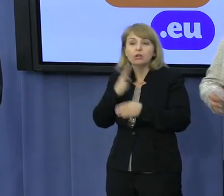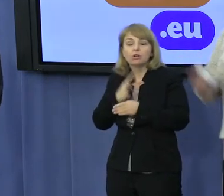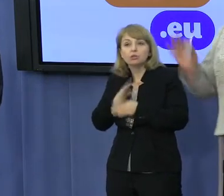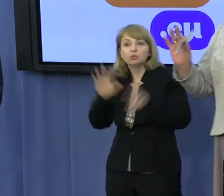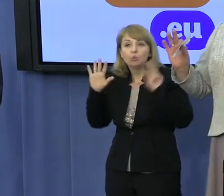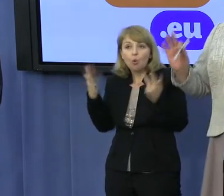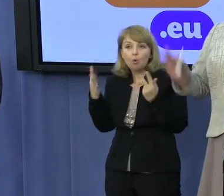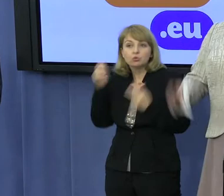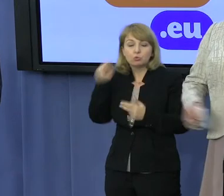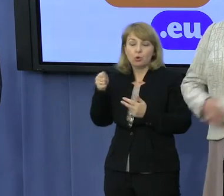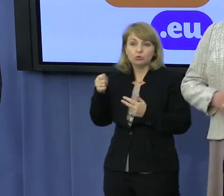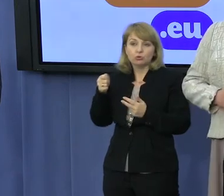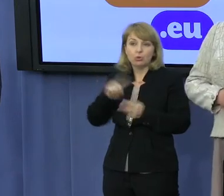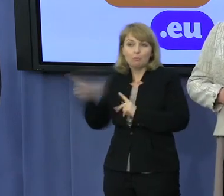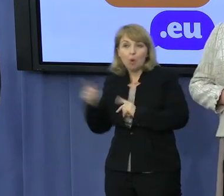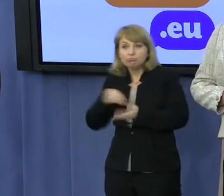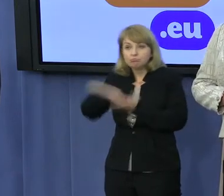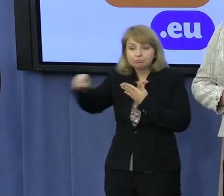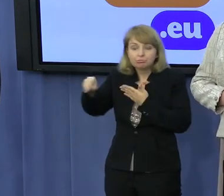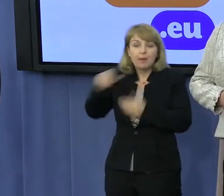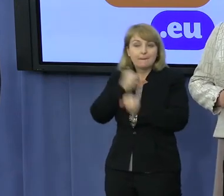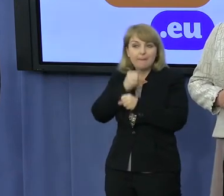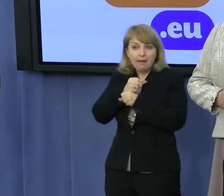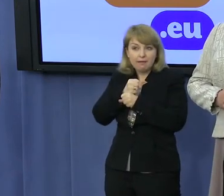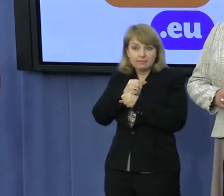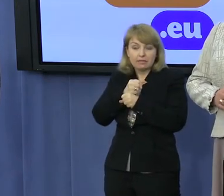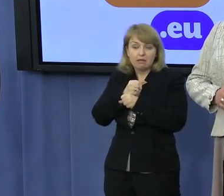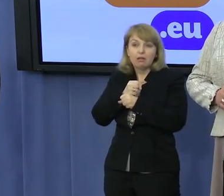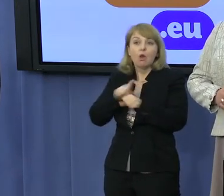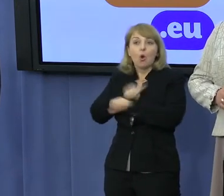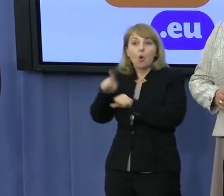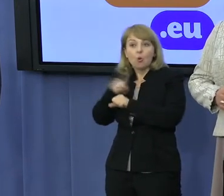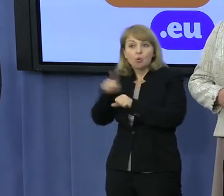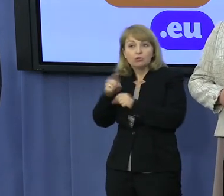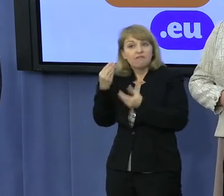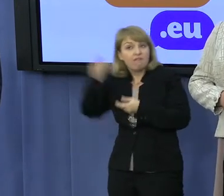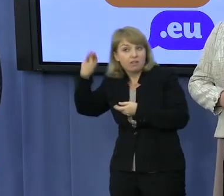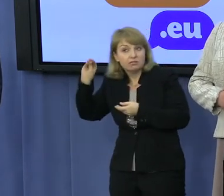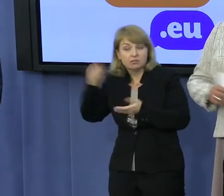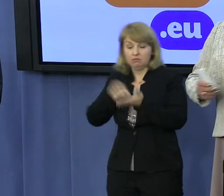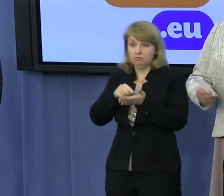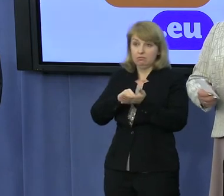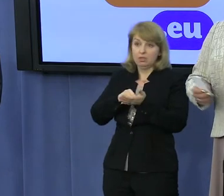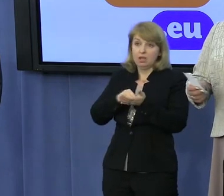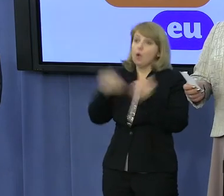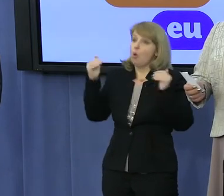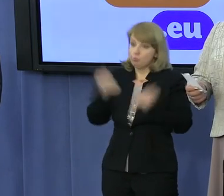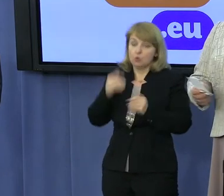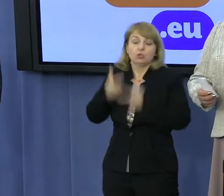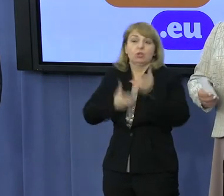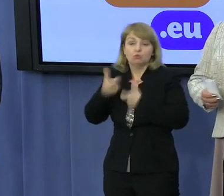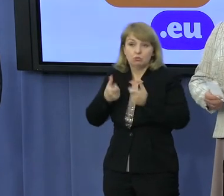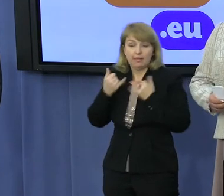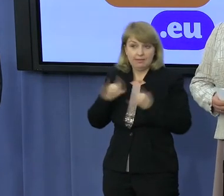opłaceniu. Tak powinno być, choć tak nie jest pracy w godzinach nadliczbowych. A przecież można by było